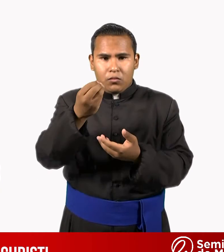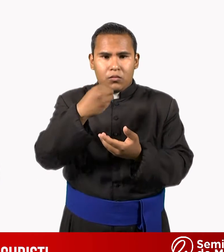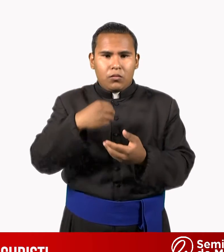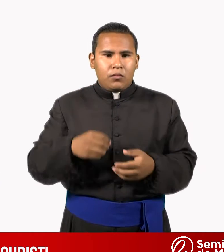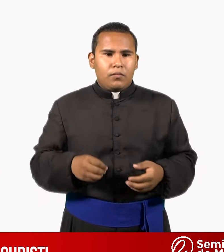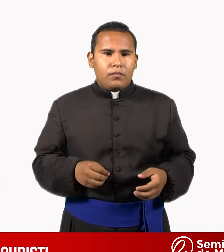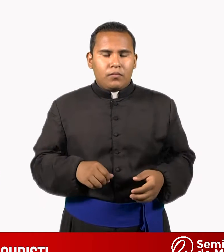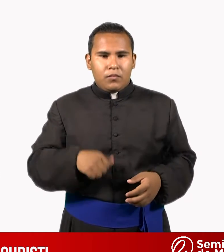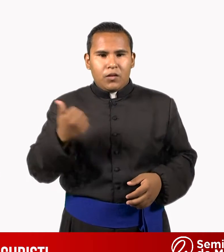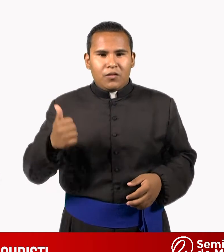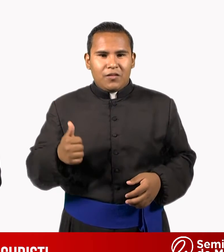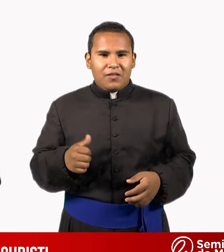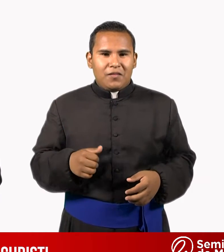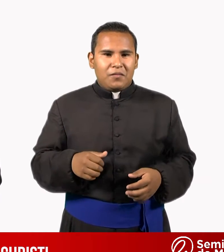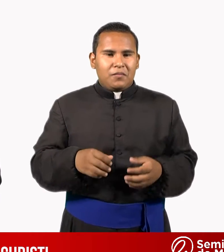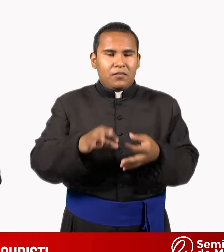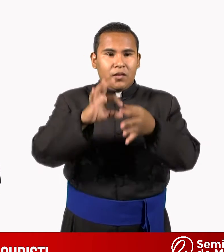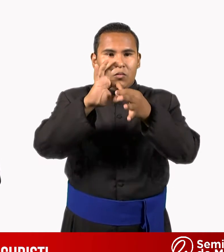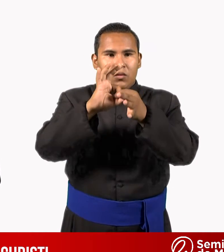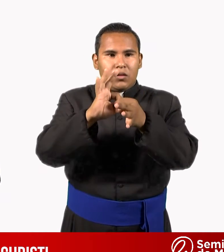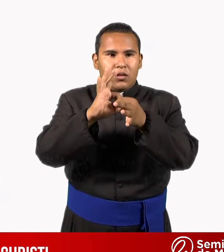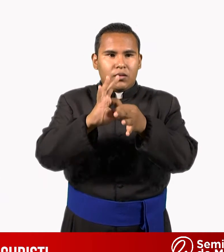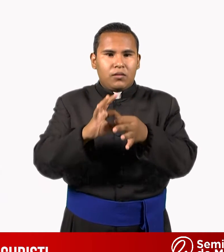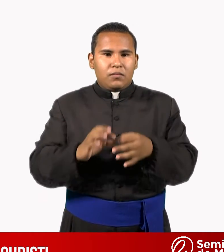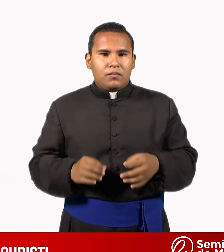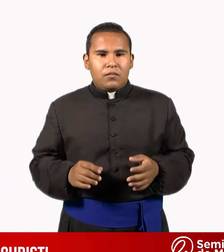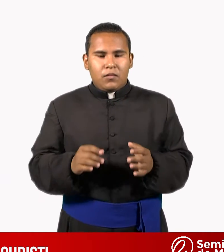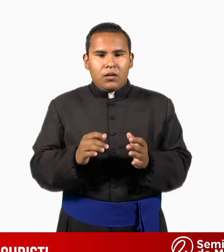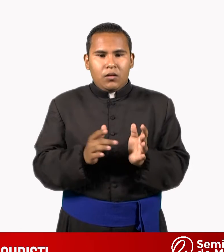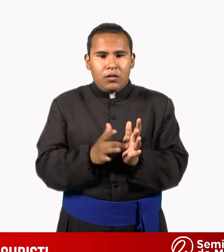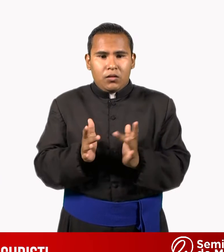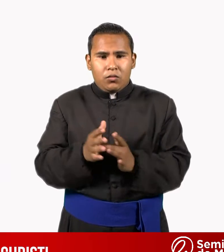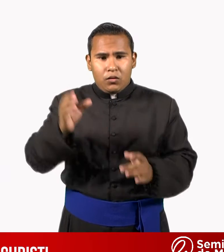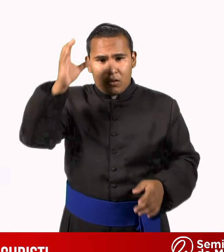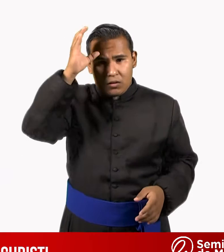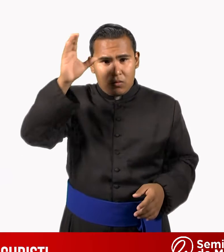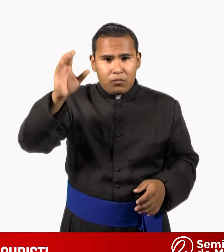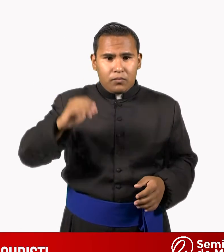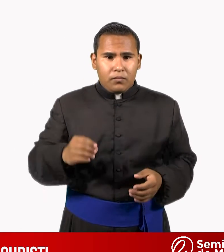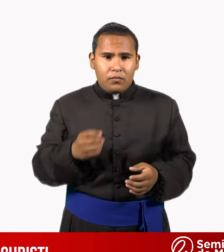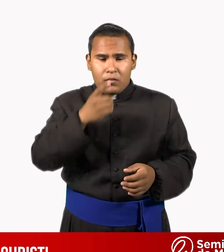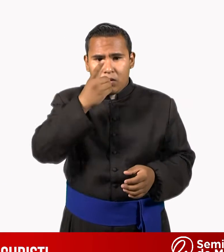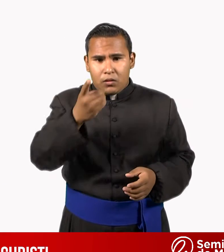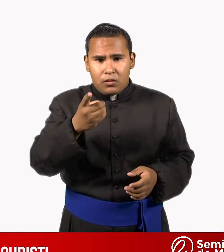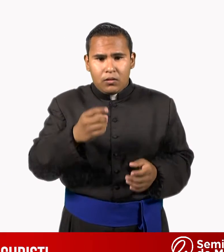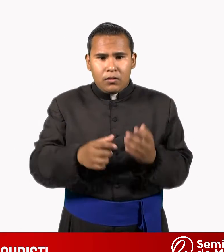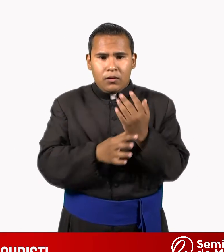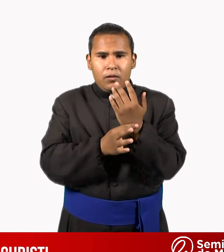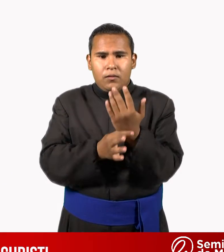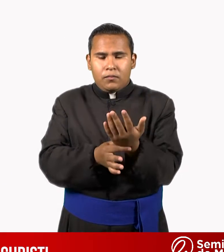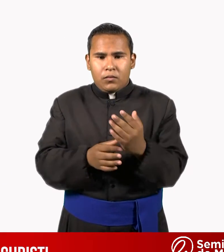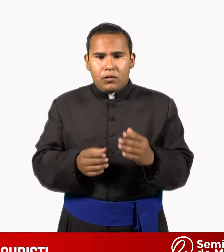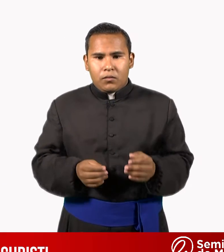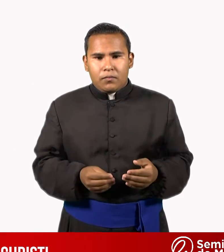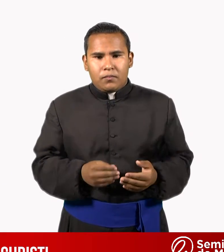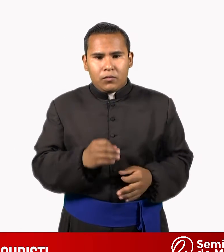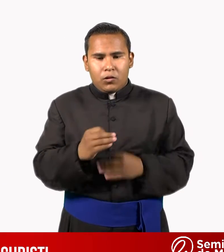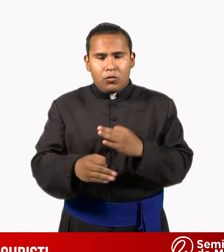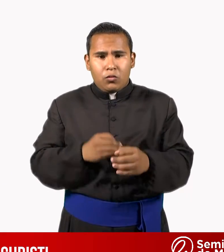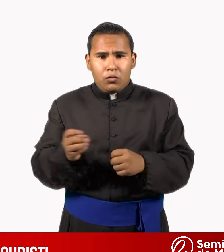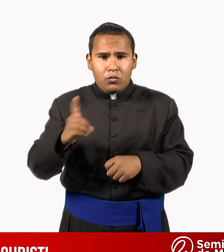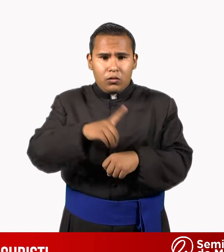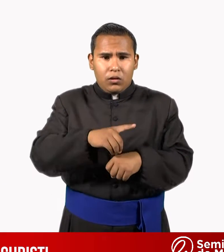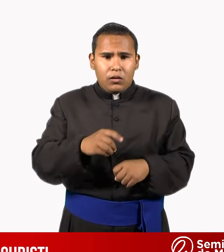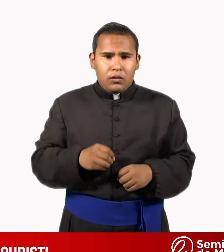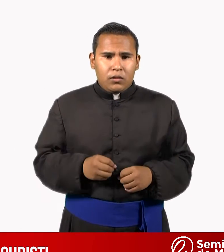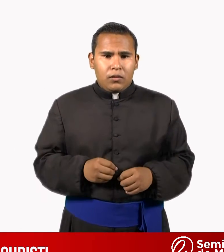quizás es la unidad. Jesucristo dice, yo estaré con ustedes todos los días, hasta el